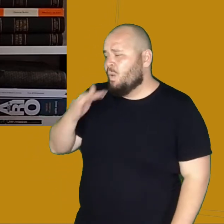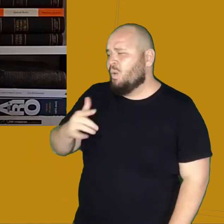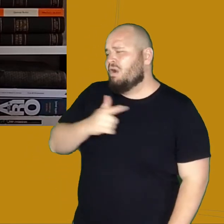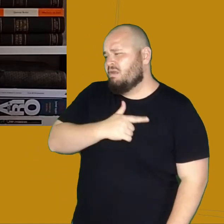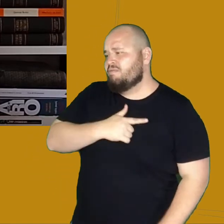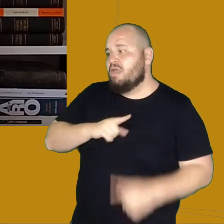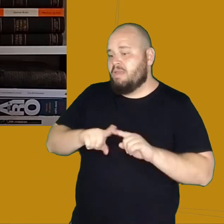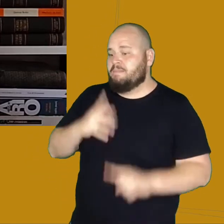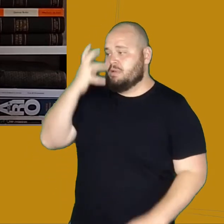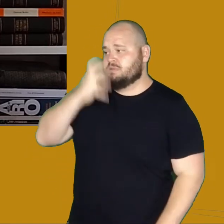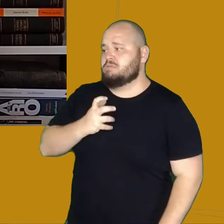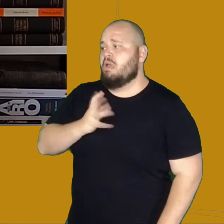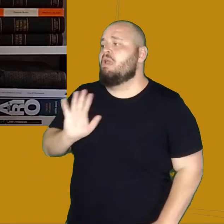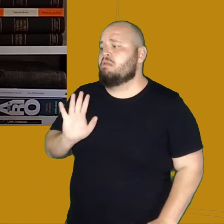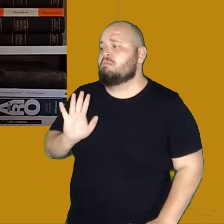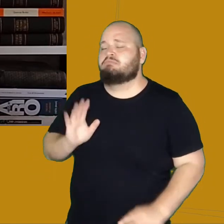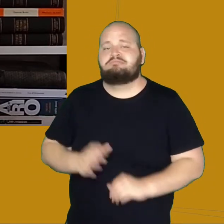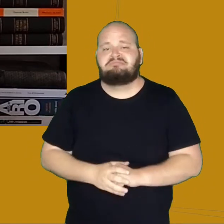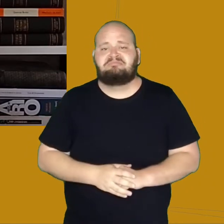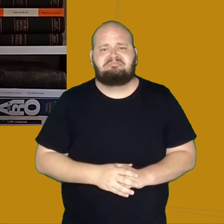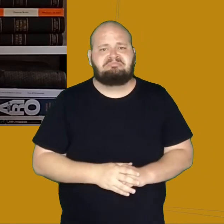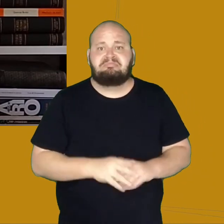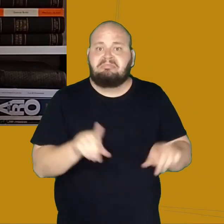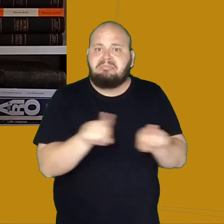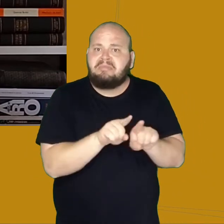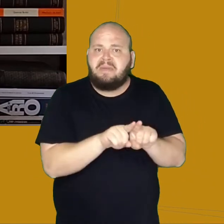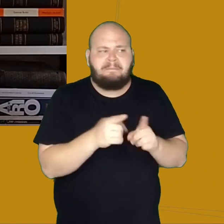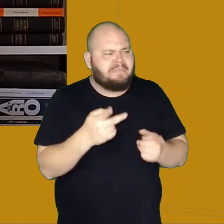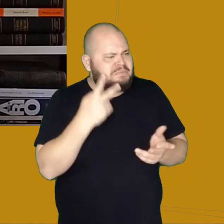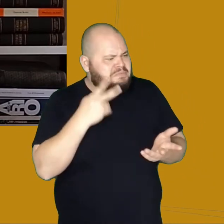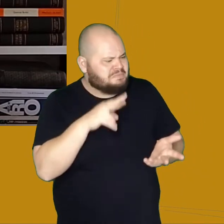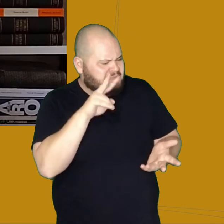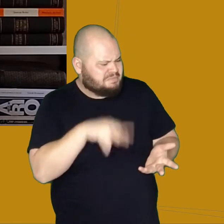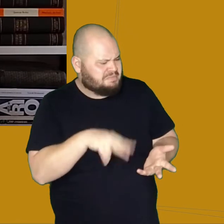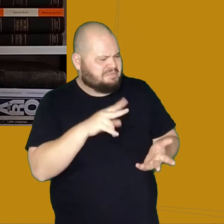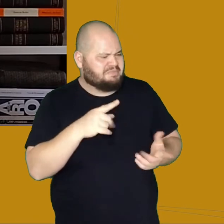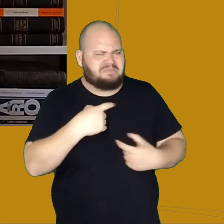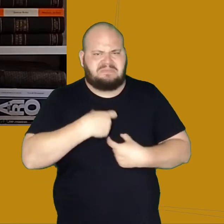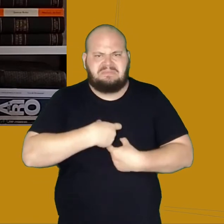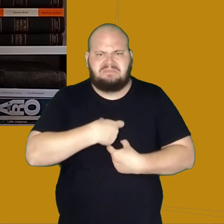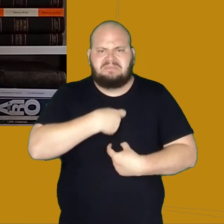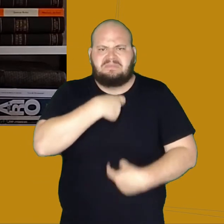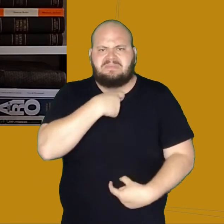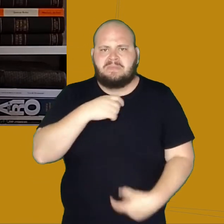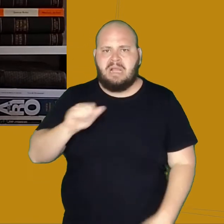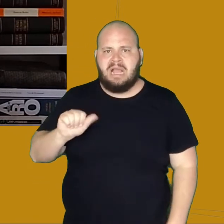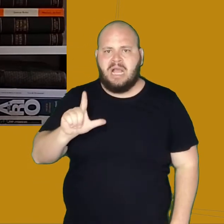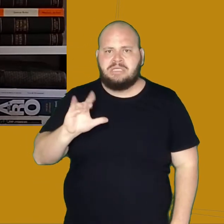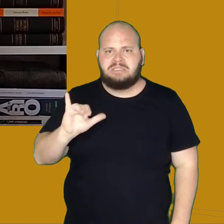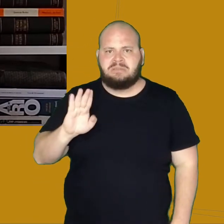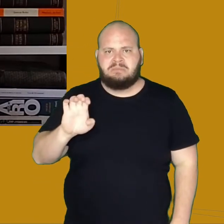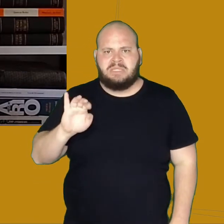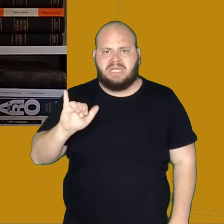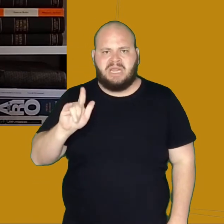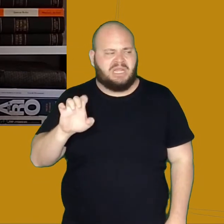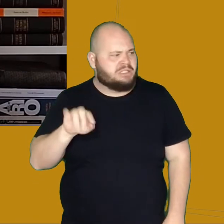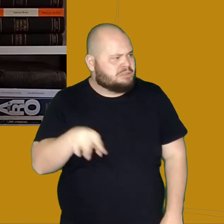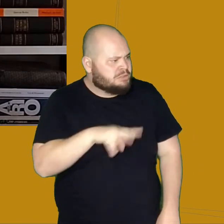mas era séria. E ao notar que o Desembargador estava colocando uma gravata, o Alcibiades se assustou, pois achou que o